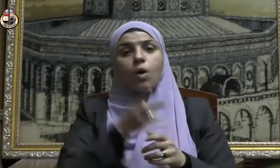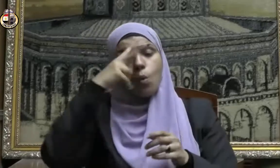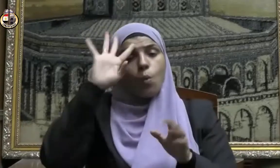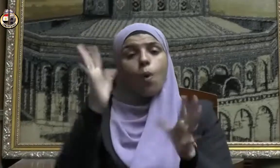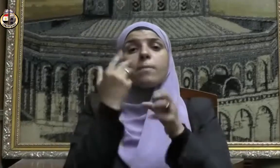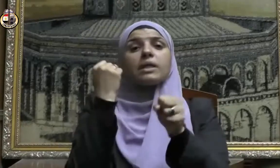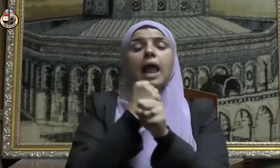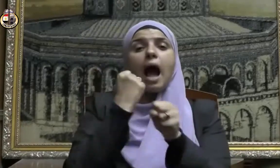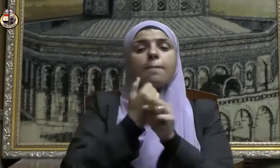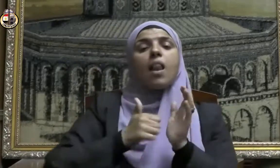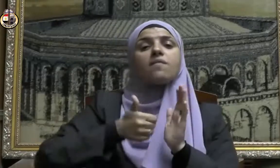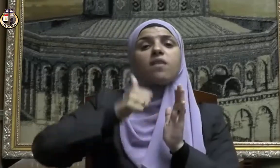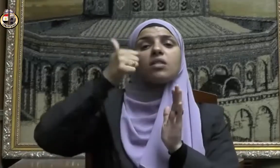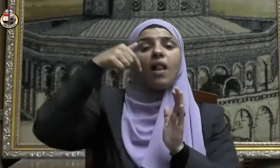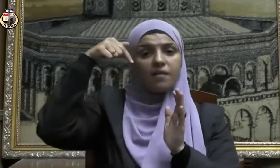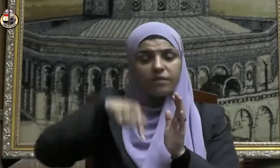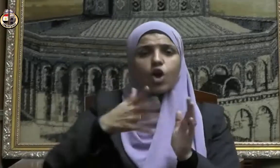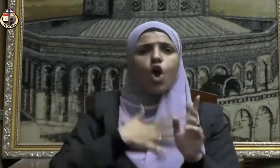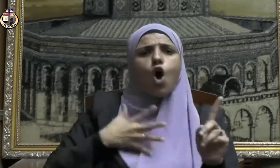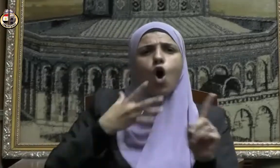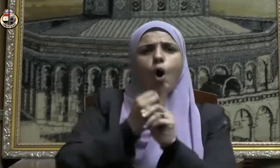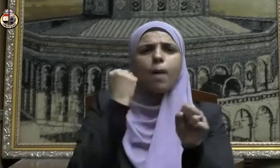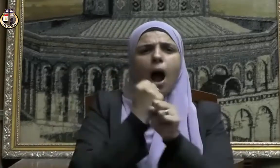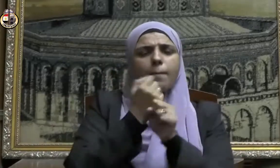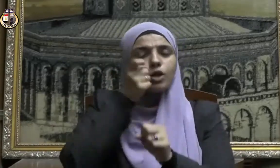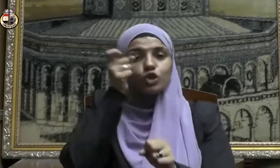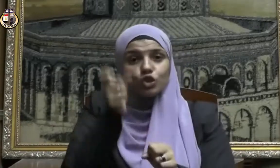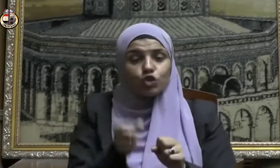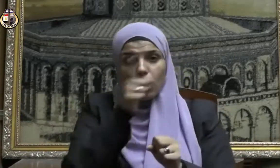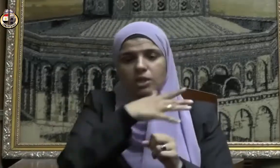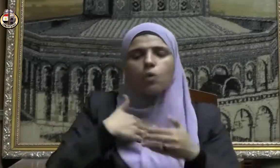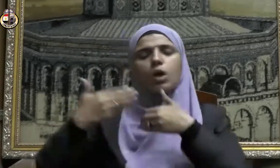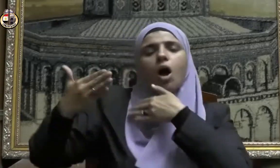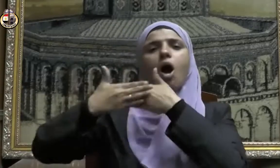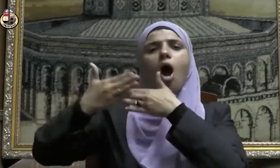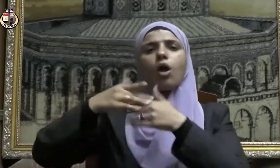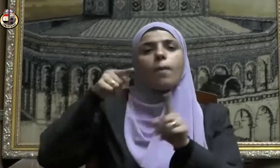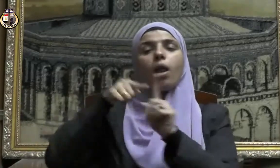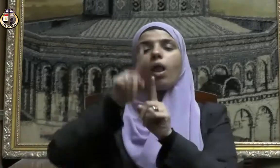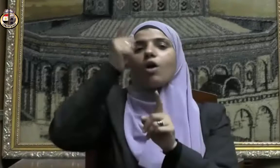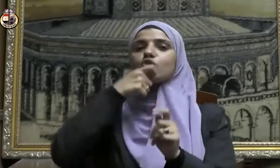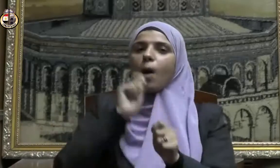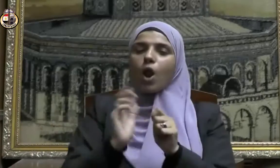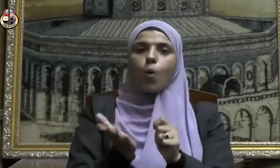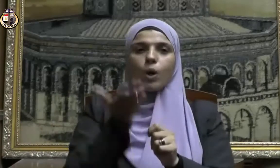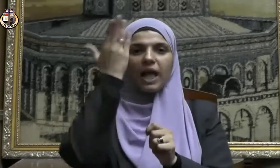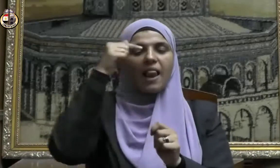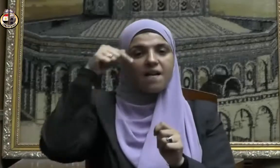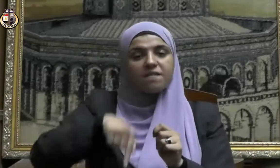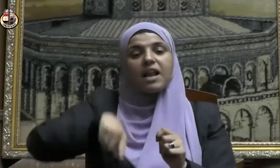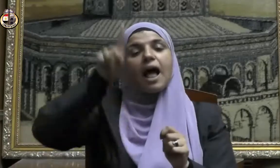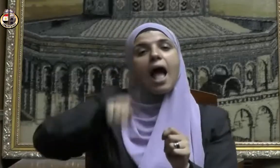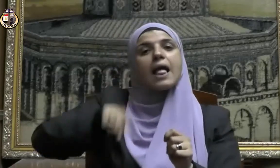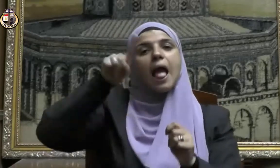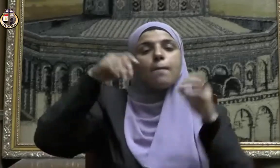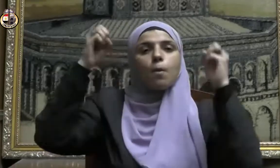الأعمال الفاضلة التي يستحب للعبد أن يتقرب بها إلى الله عز وجل في هذه الأيام